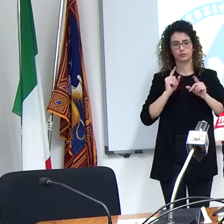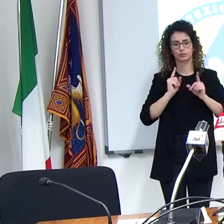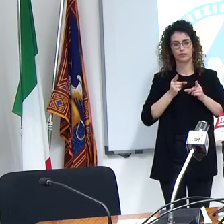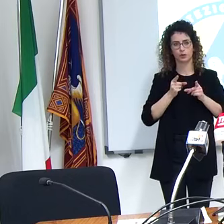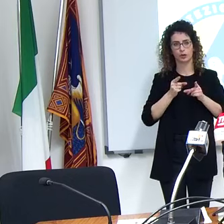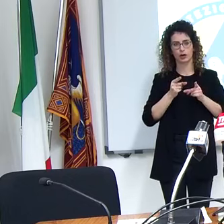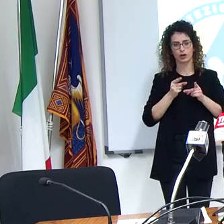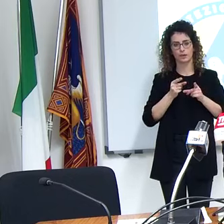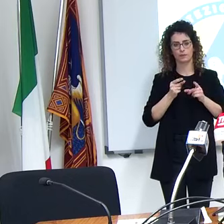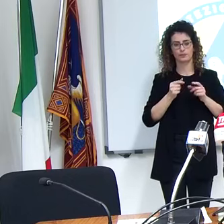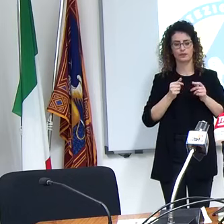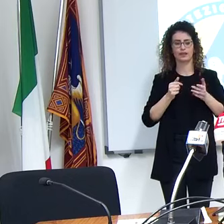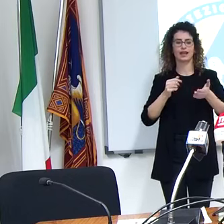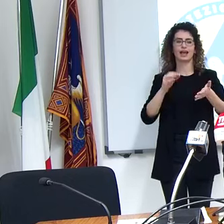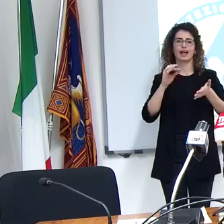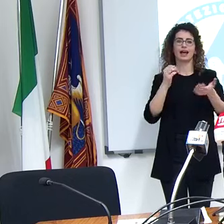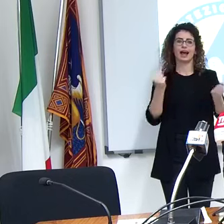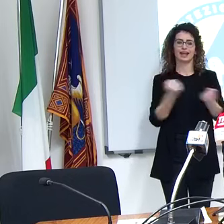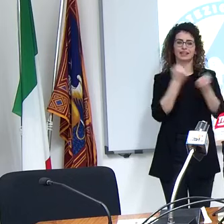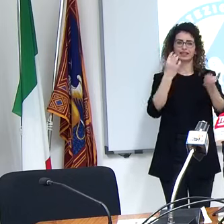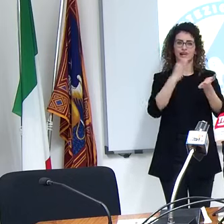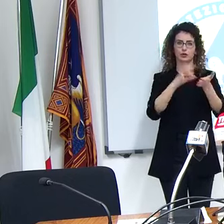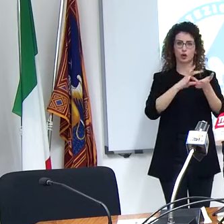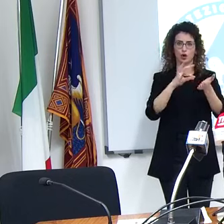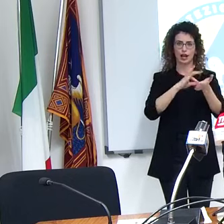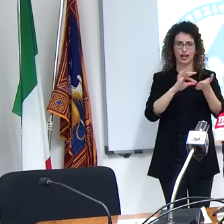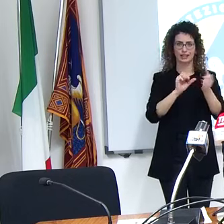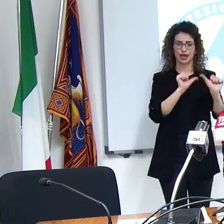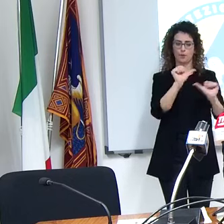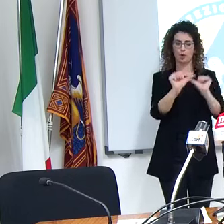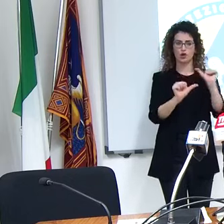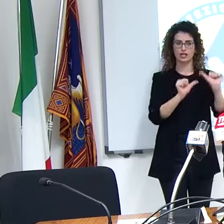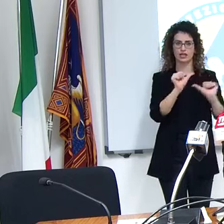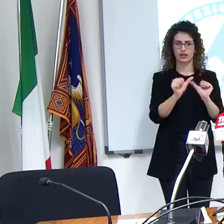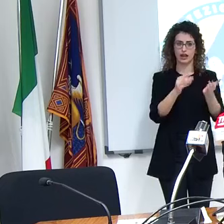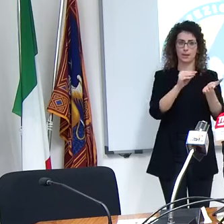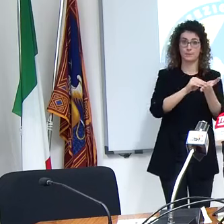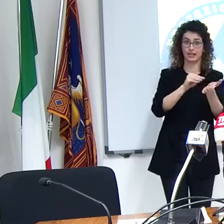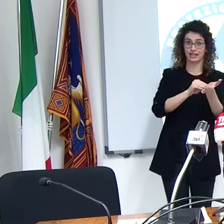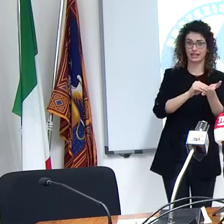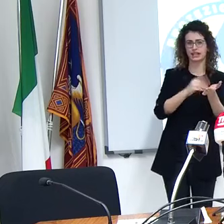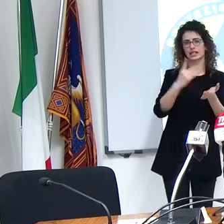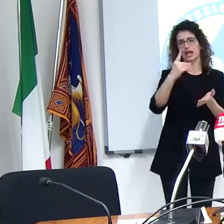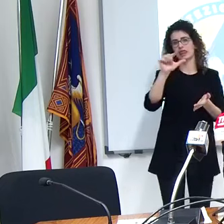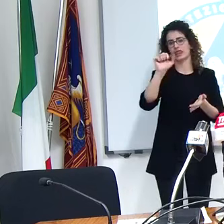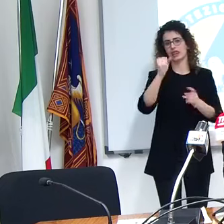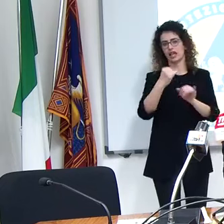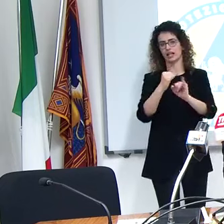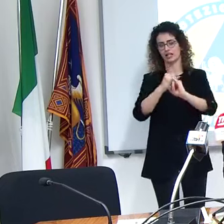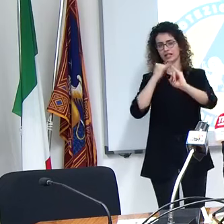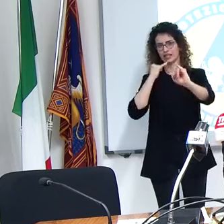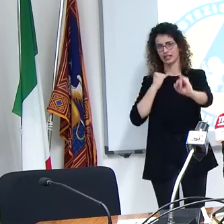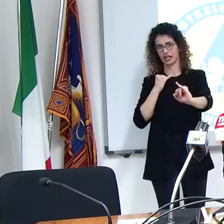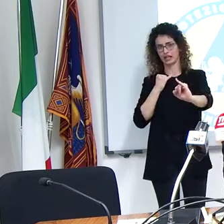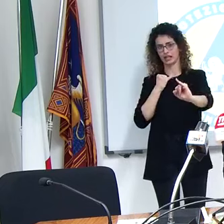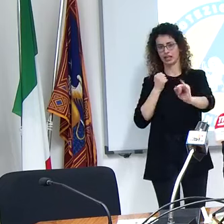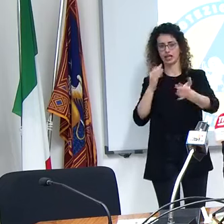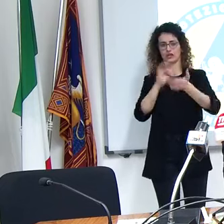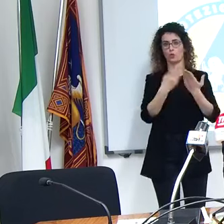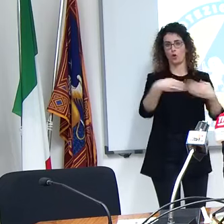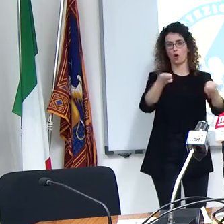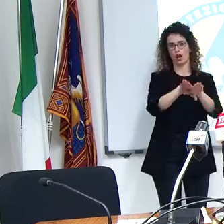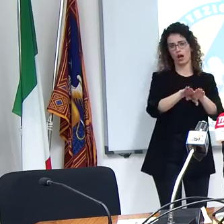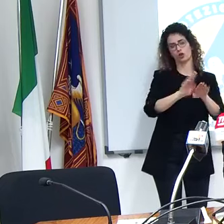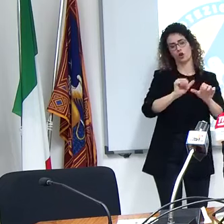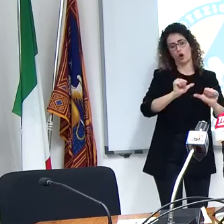'attività scolastica dalla presenza a distanza quindi non di chiusura dell'attività scolastica ma di trasformazione della stessa